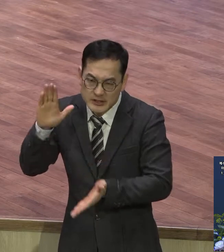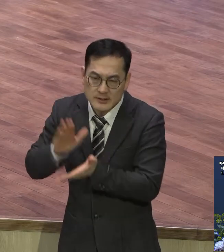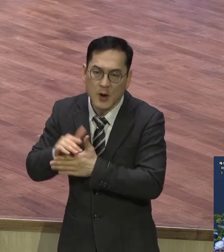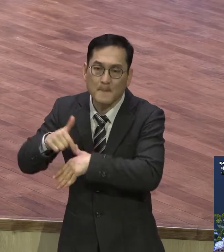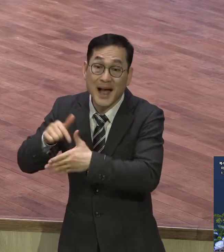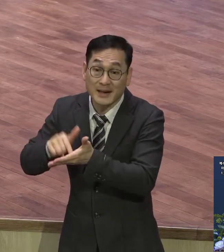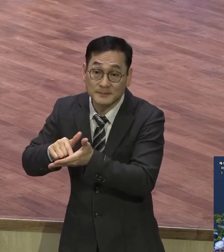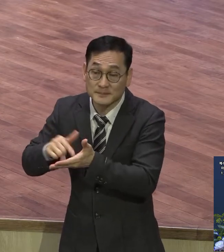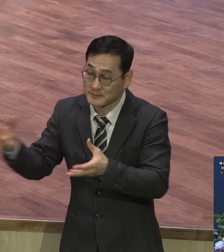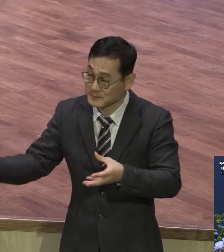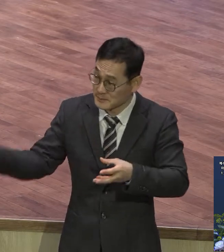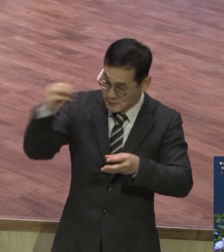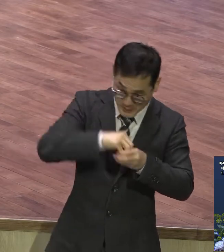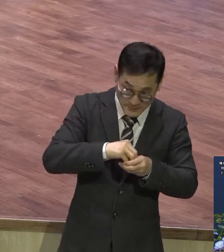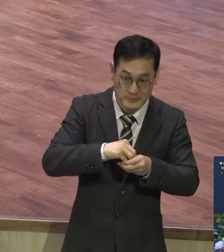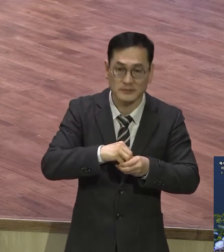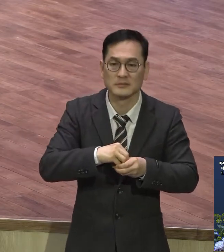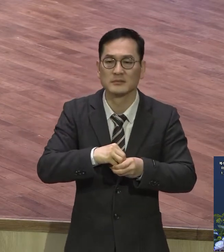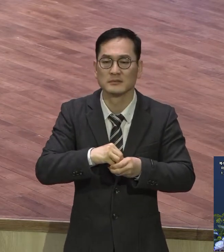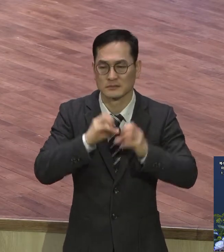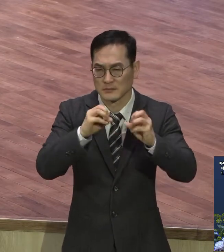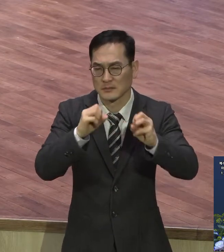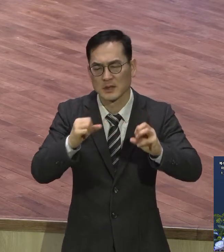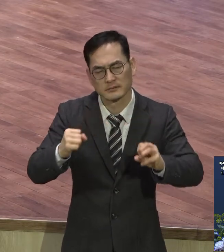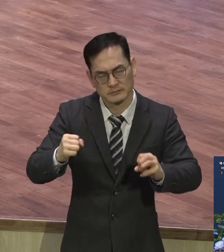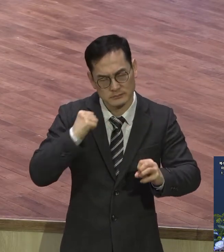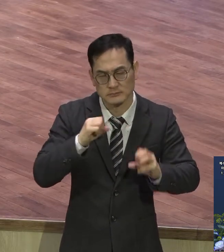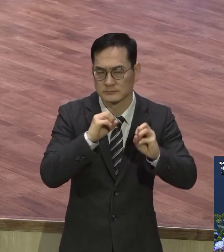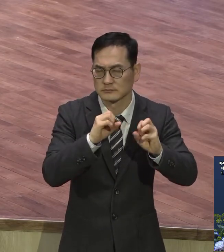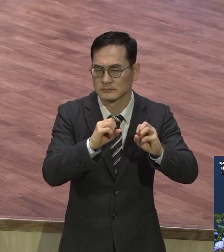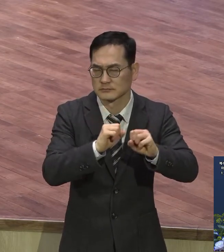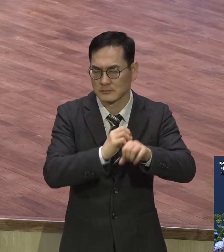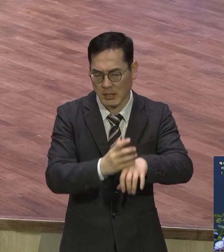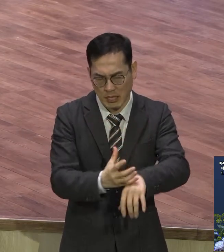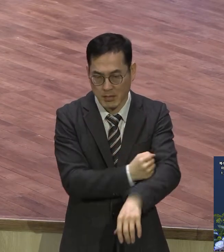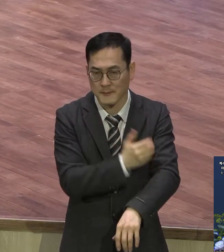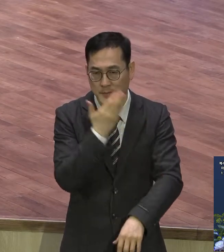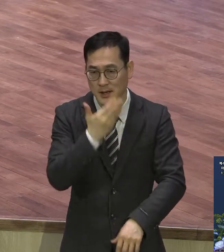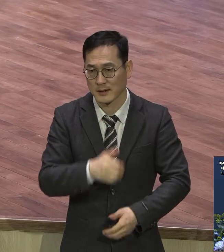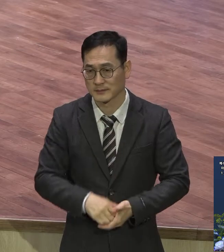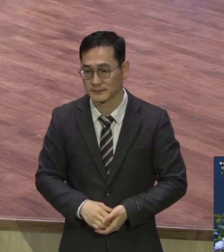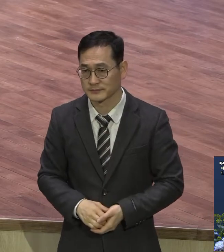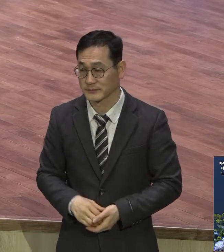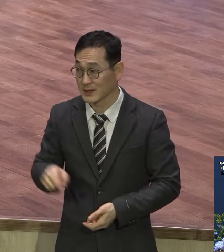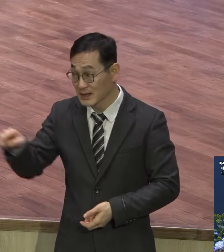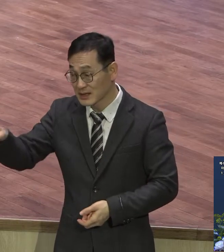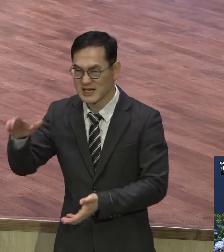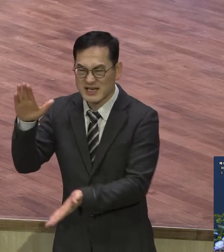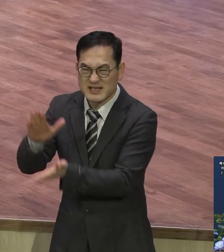중국 뿐만 아니라 전 세계로 퍼져나고 있어요 이들의 열정이 잘못된 건데